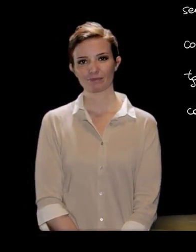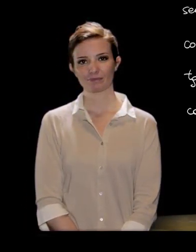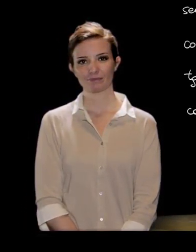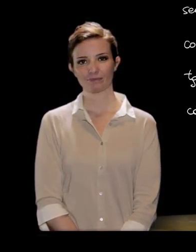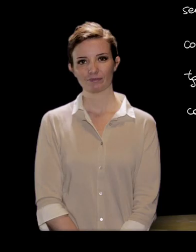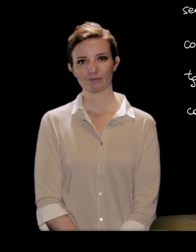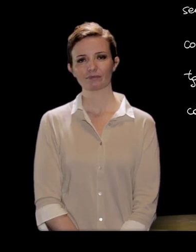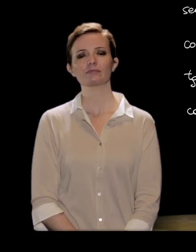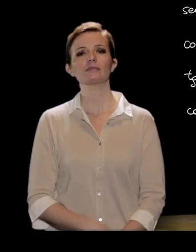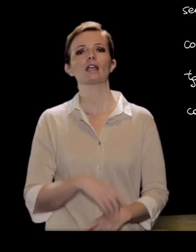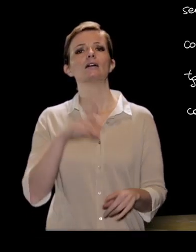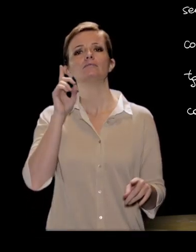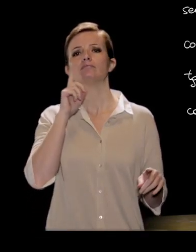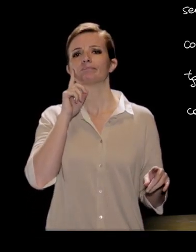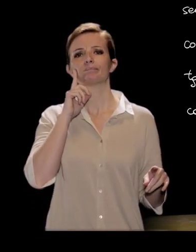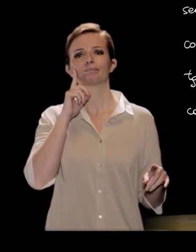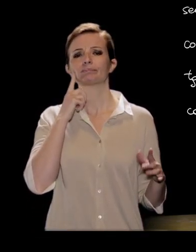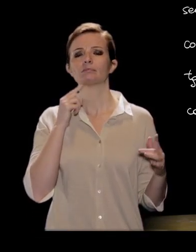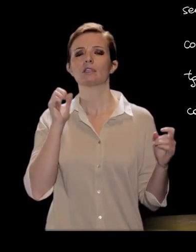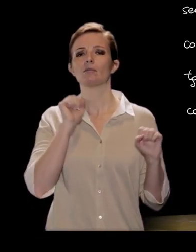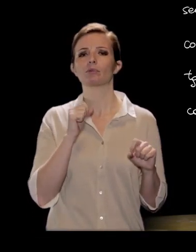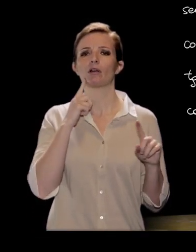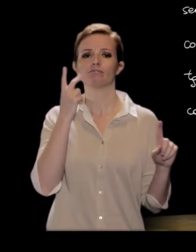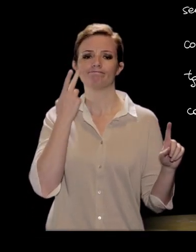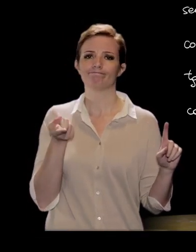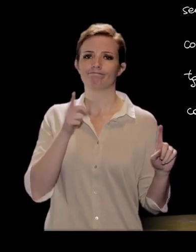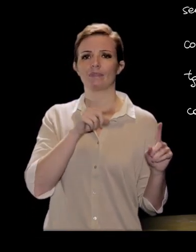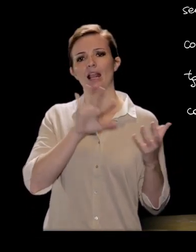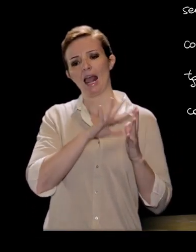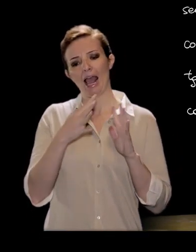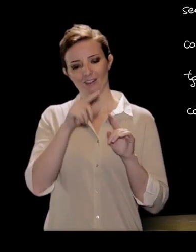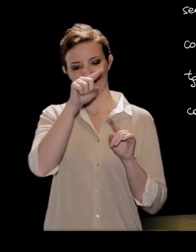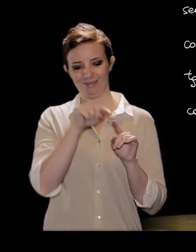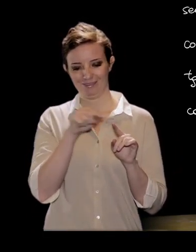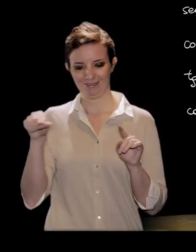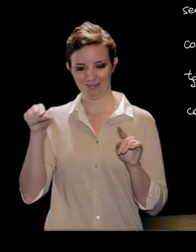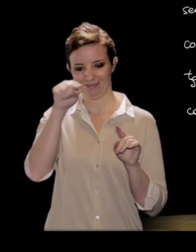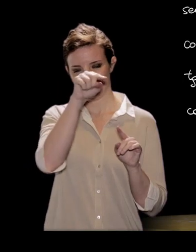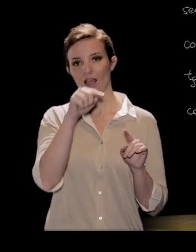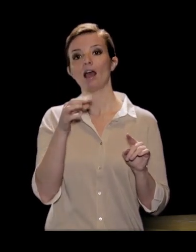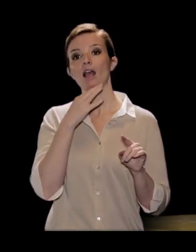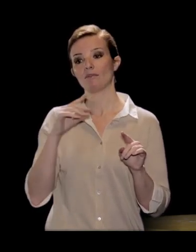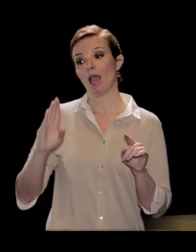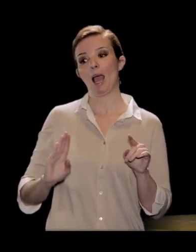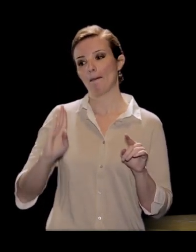Stesso discorso possiamo farlo andando a considerare l'altro angolo acuto, quindi gamma, per cui sempre